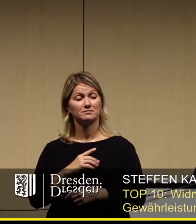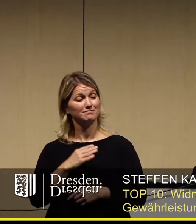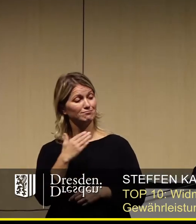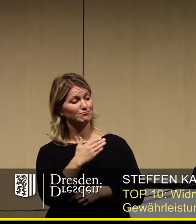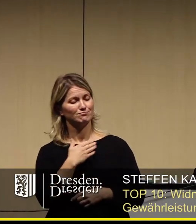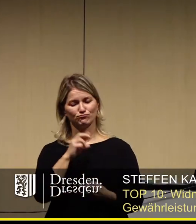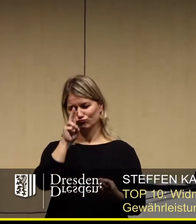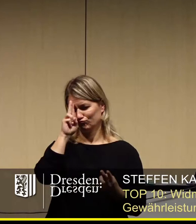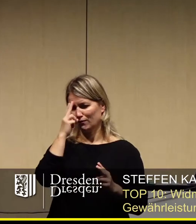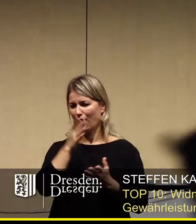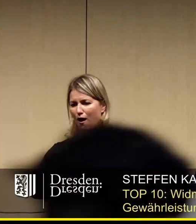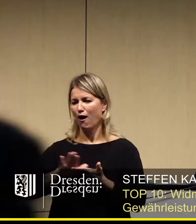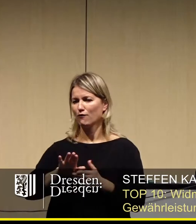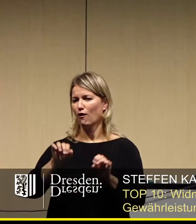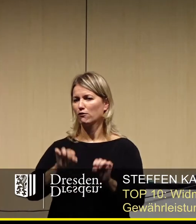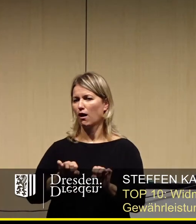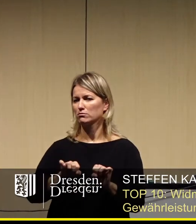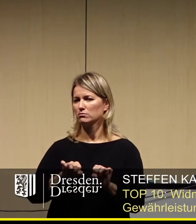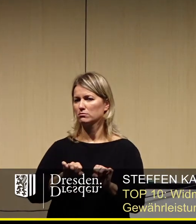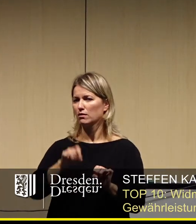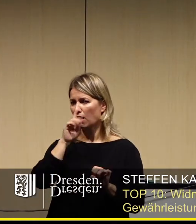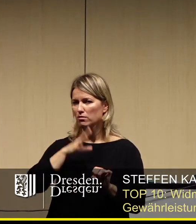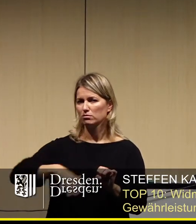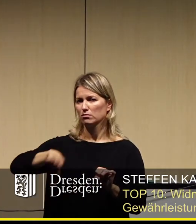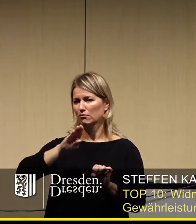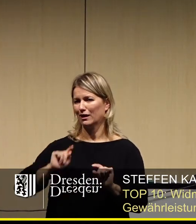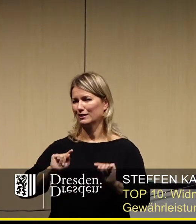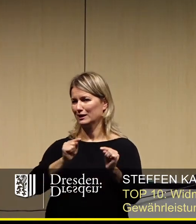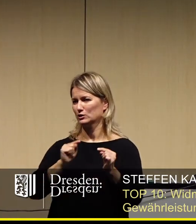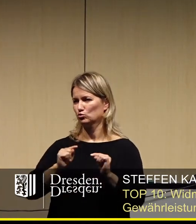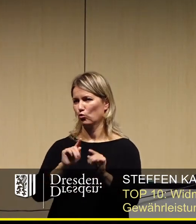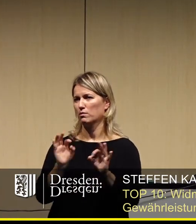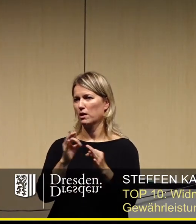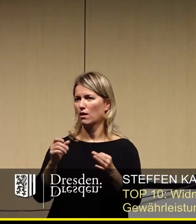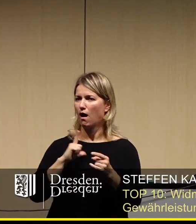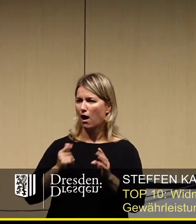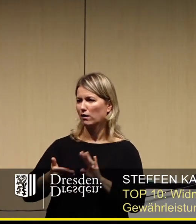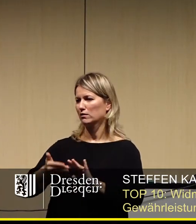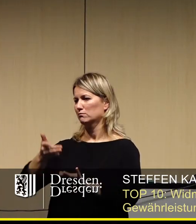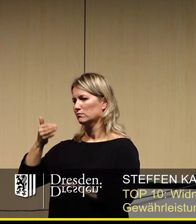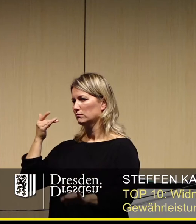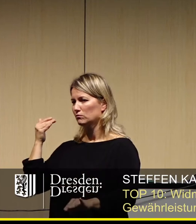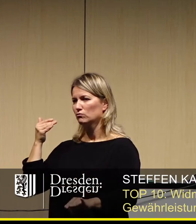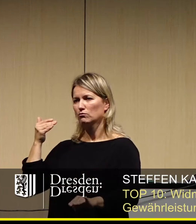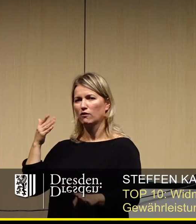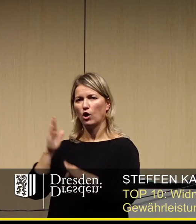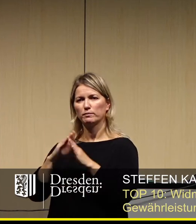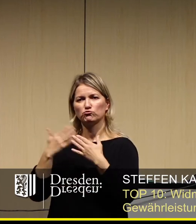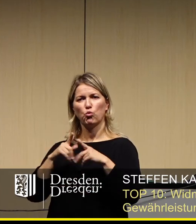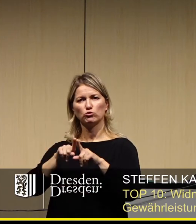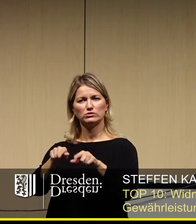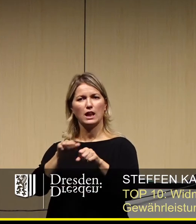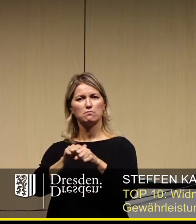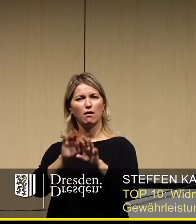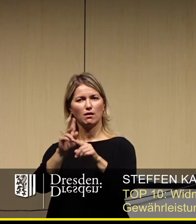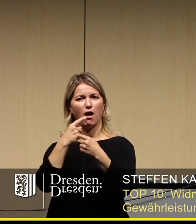machen können. Dann hätten wir auch heute die Diskussion nicht und schon vor Wochen den Striezelmarkt absagen können. Ich finde es